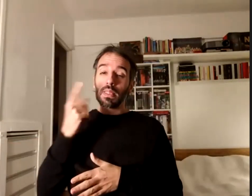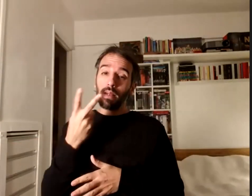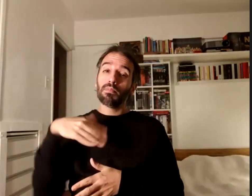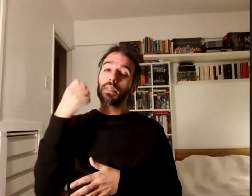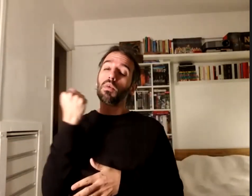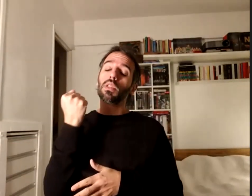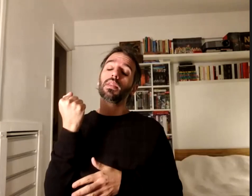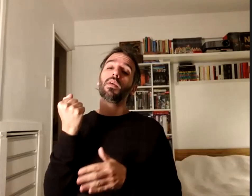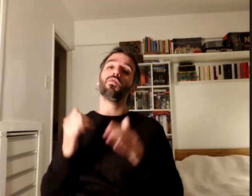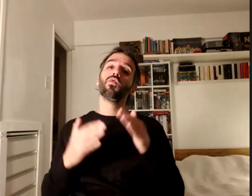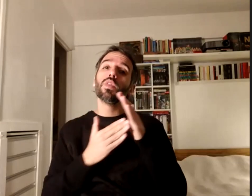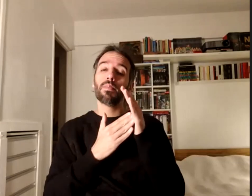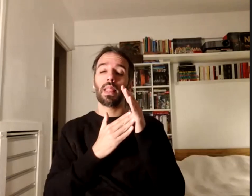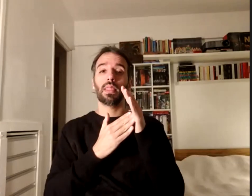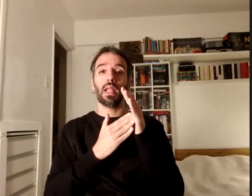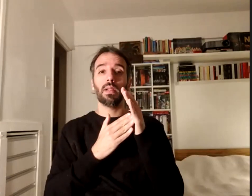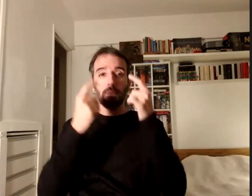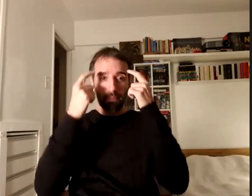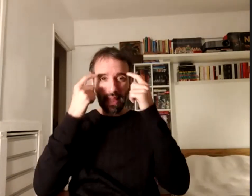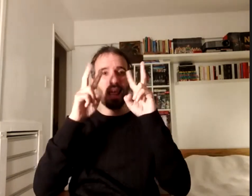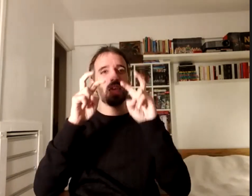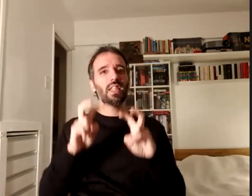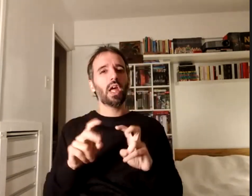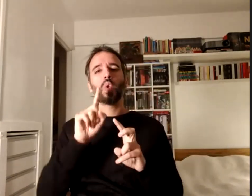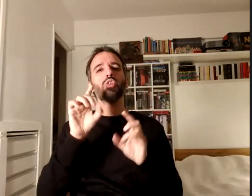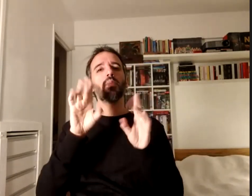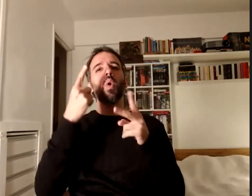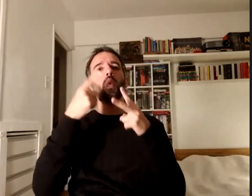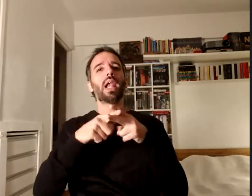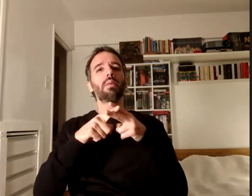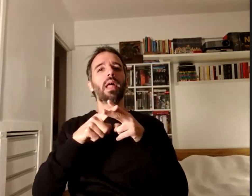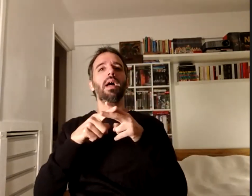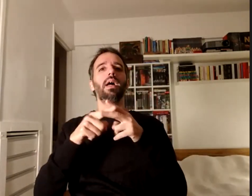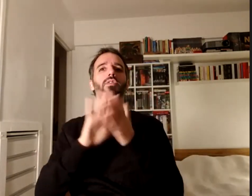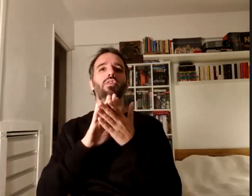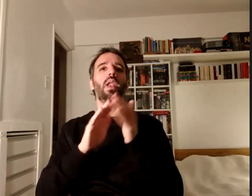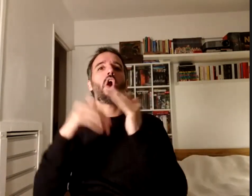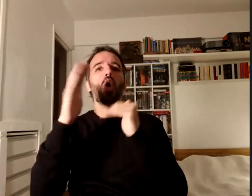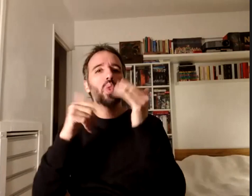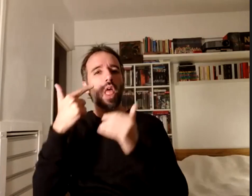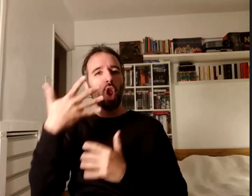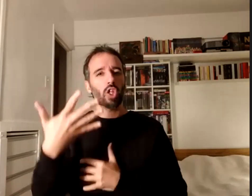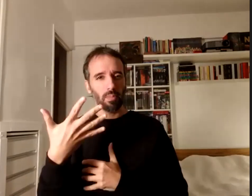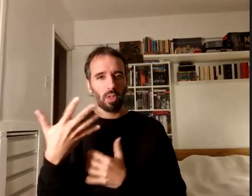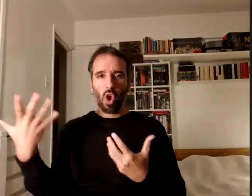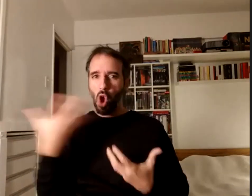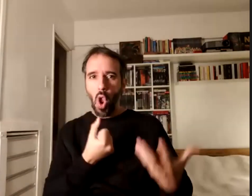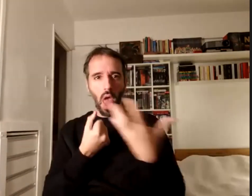investigación no sólo como una herramienta de construcción de conocimiento colaborativo a veces y en otras